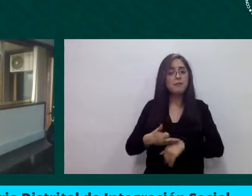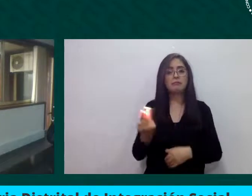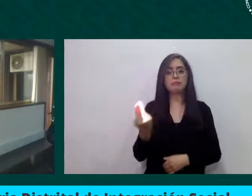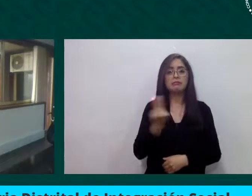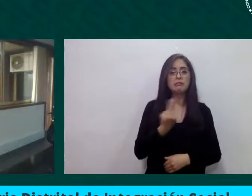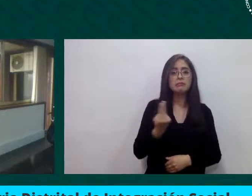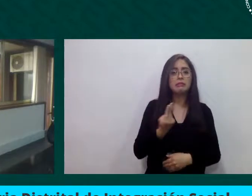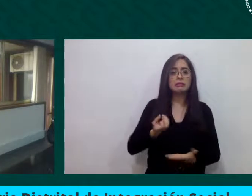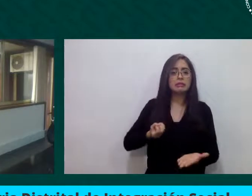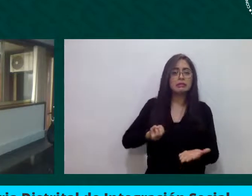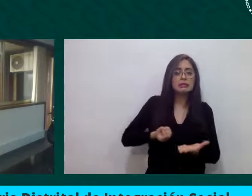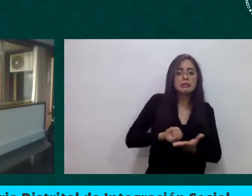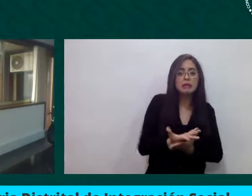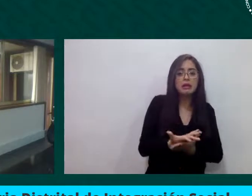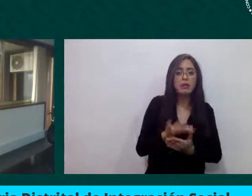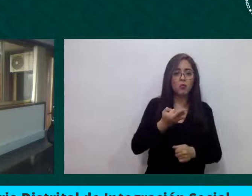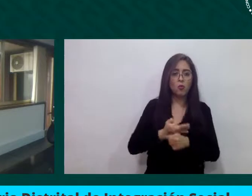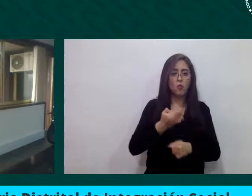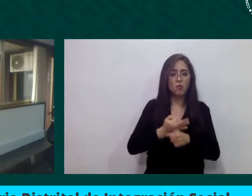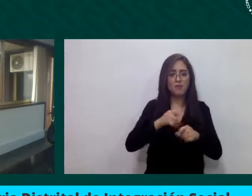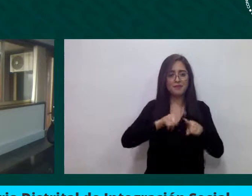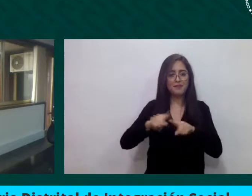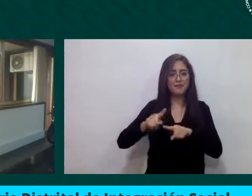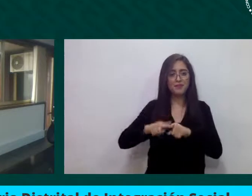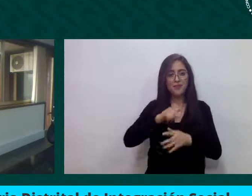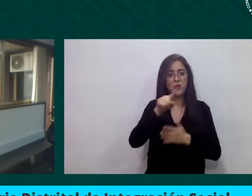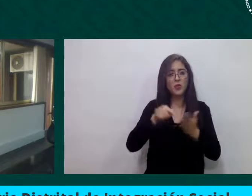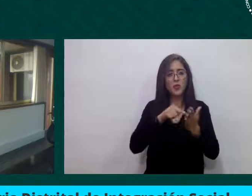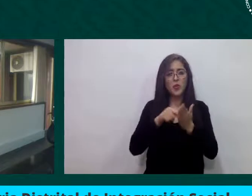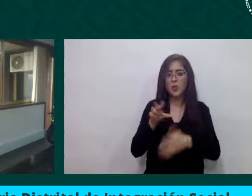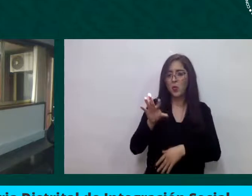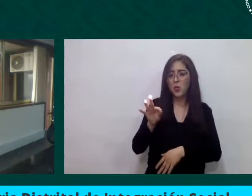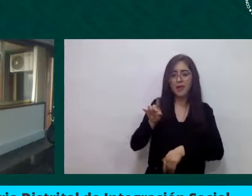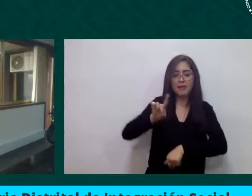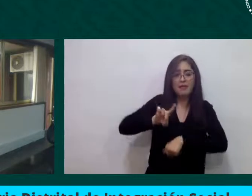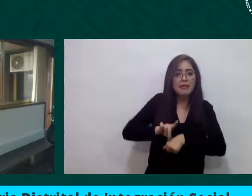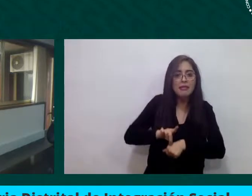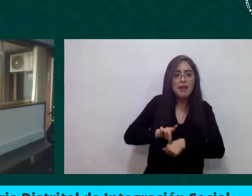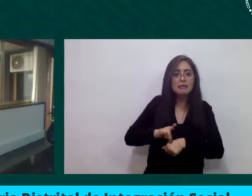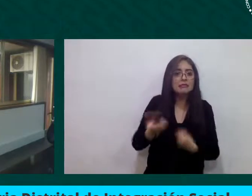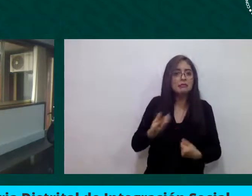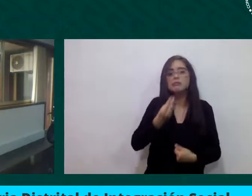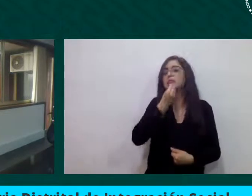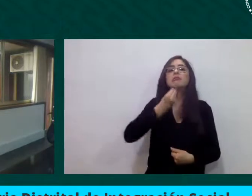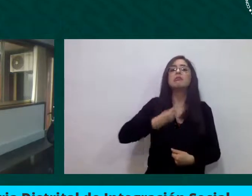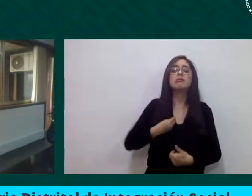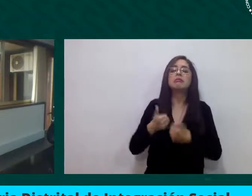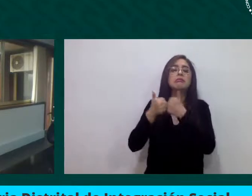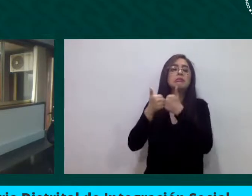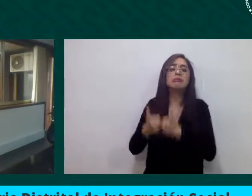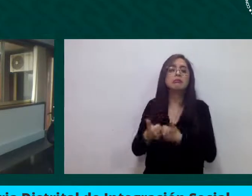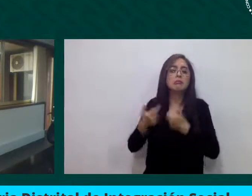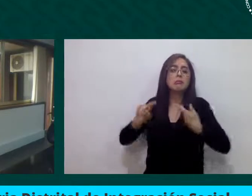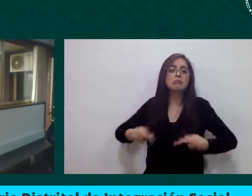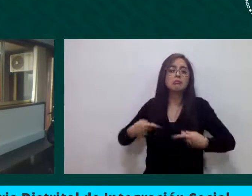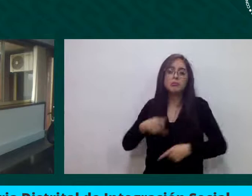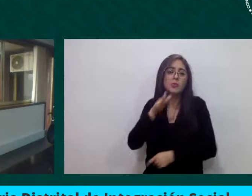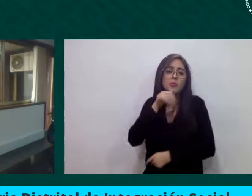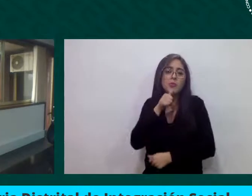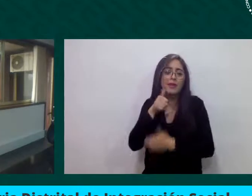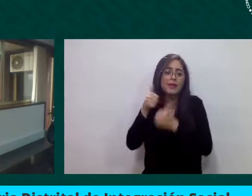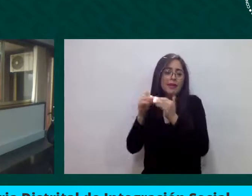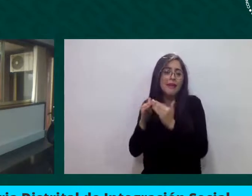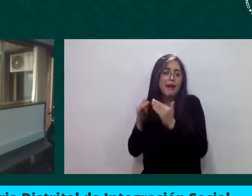precisamente por los grandes daños económicos y sociales que hubo, esa nueva reactivación y esa nueva realidad que implica,